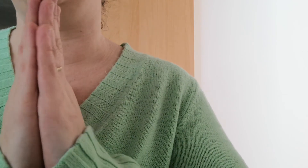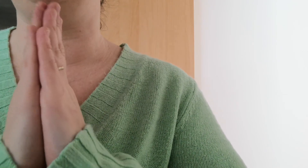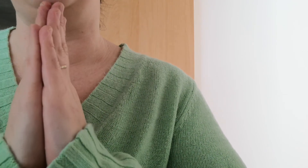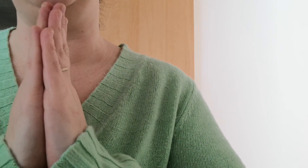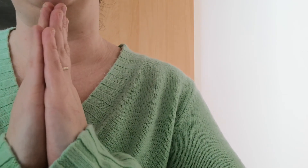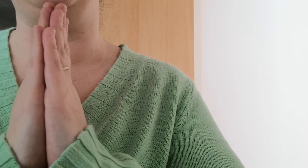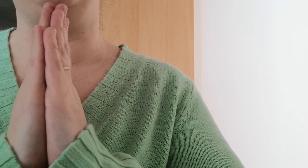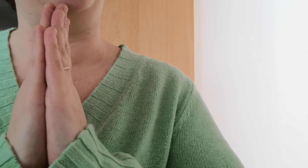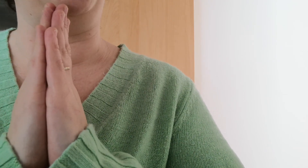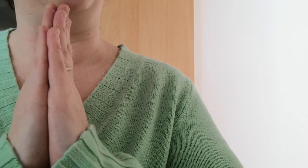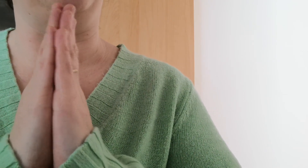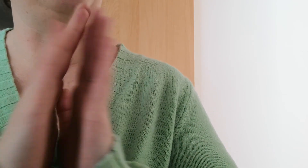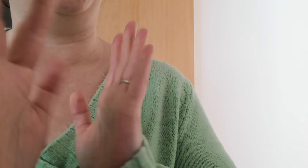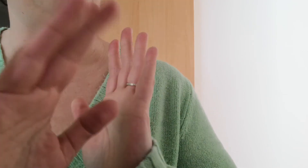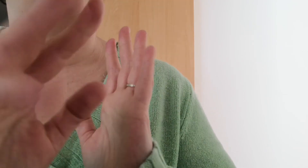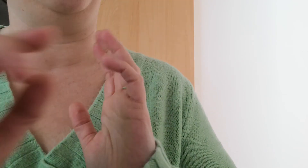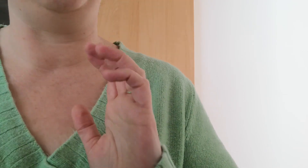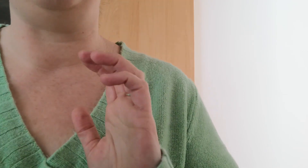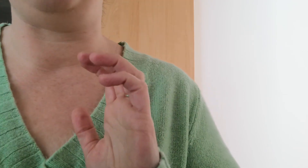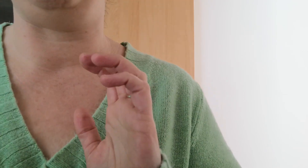je vous laisse et puis je vous dis à bientôt ciao prenez soin de vous même